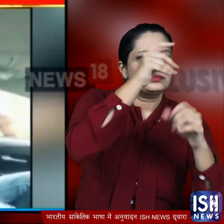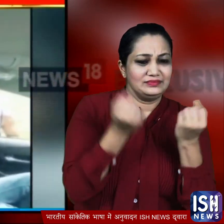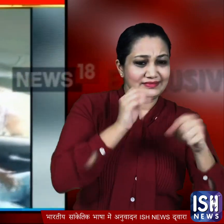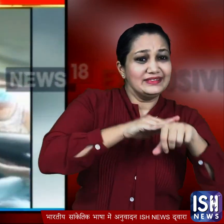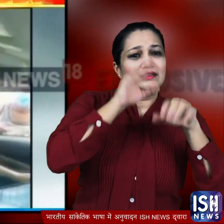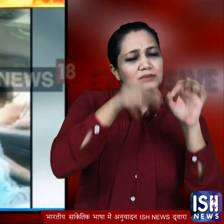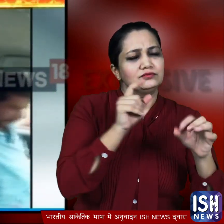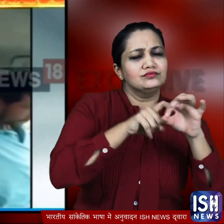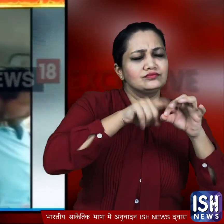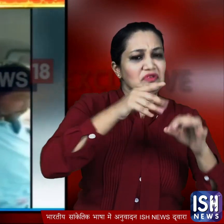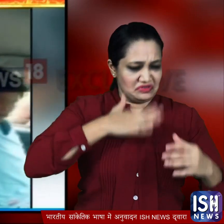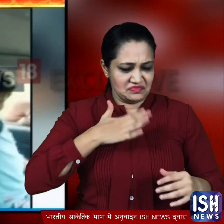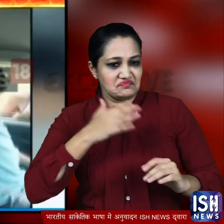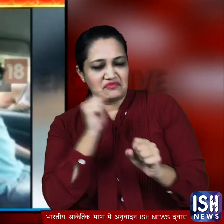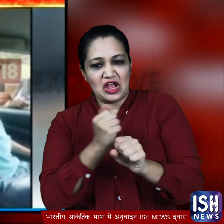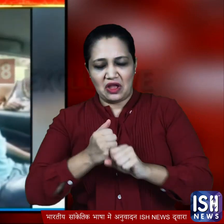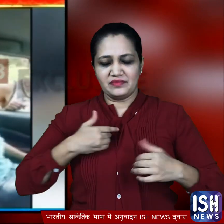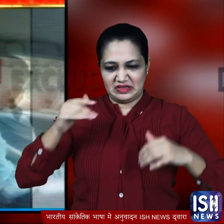बाद उसने अपने सरकारी कर्मचारी होने की दोंस जमाई